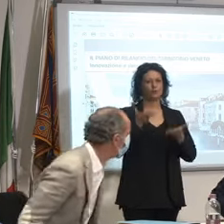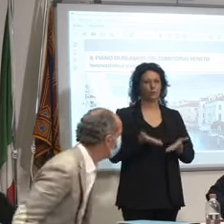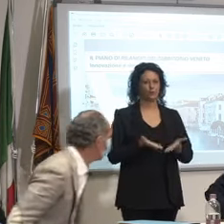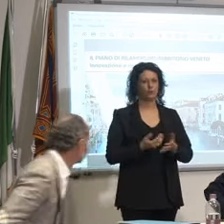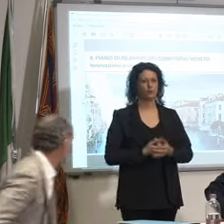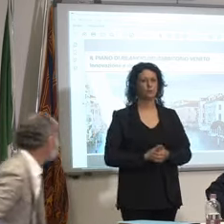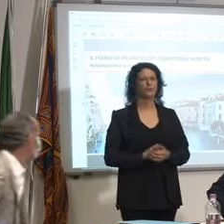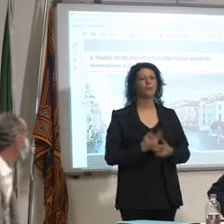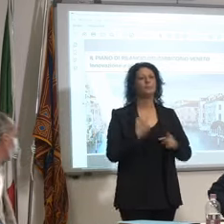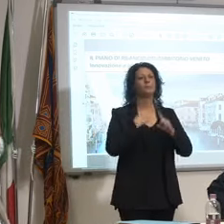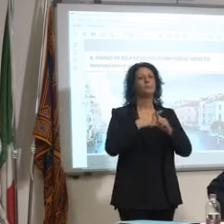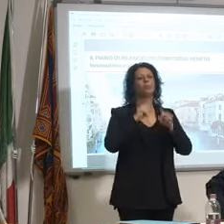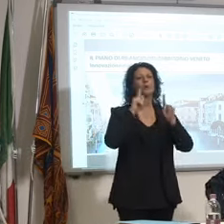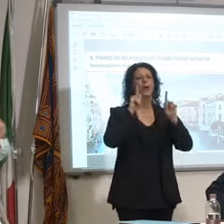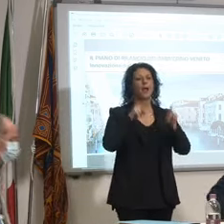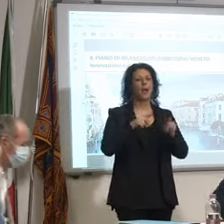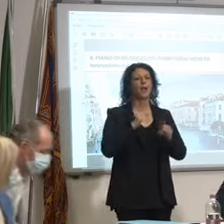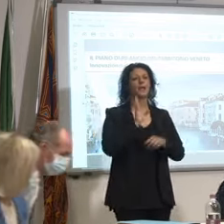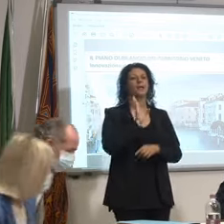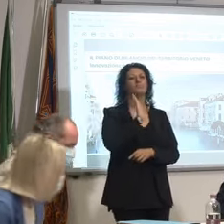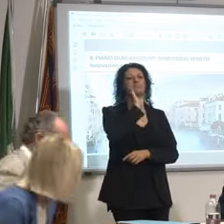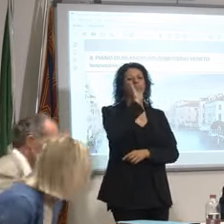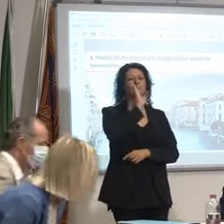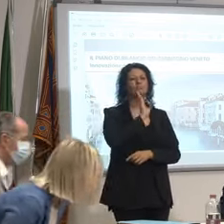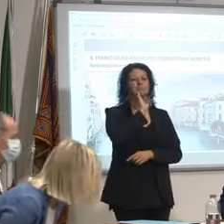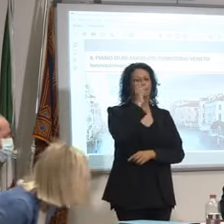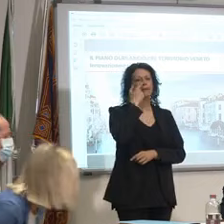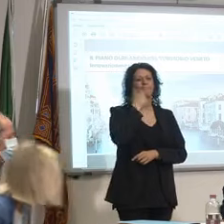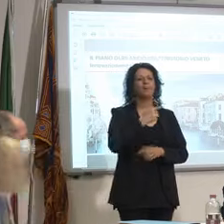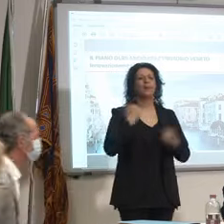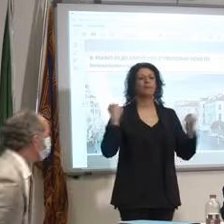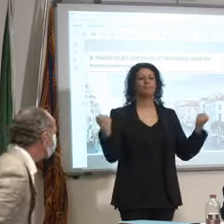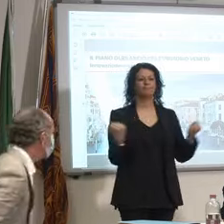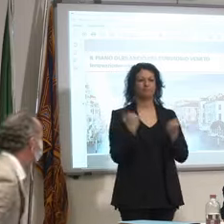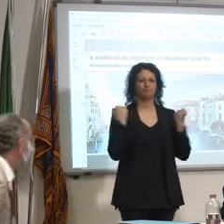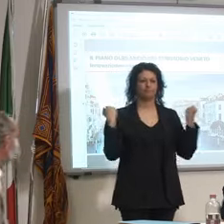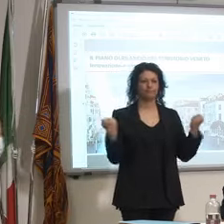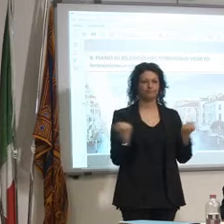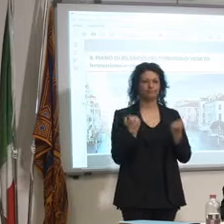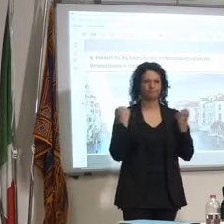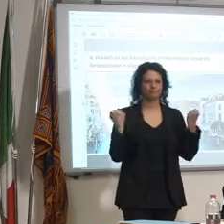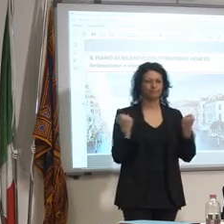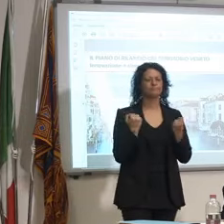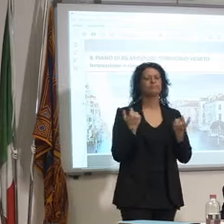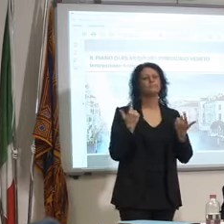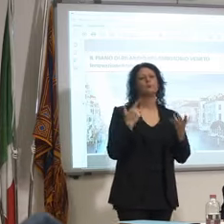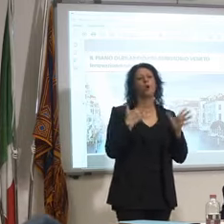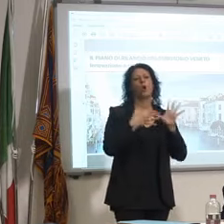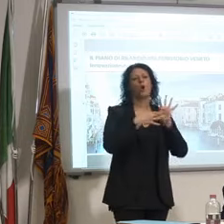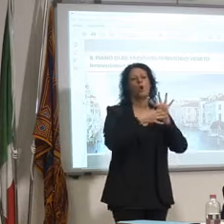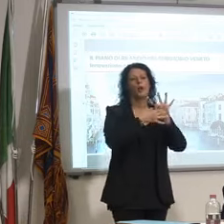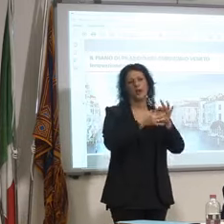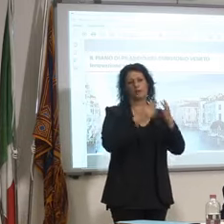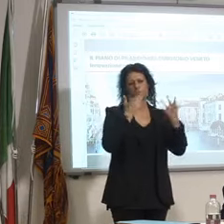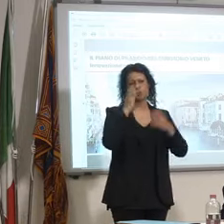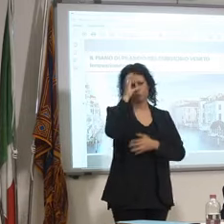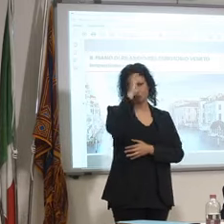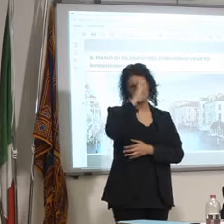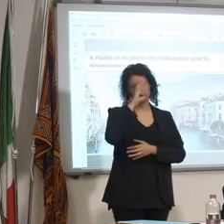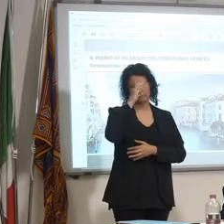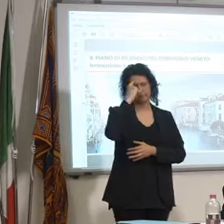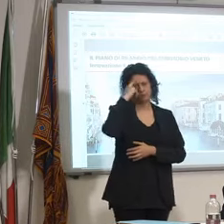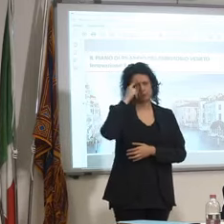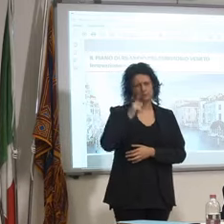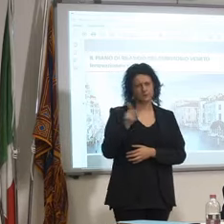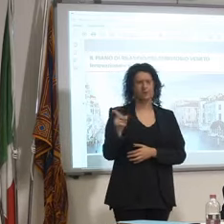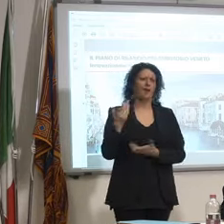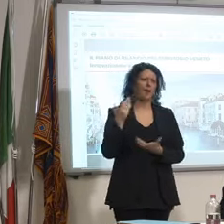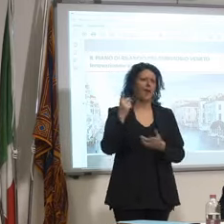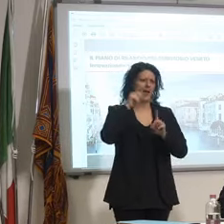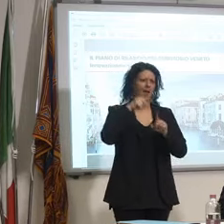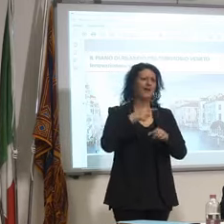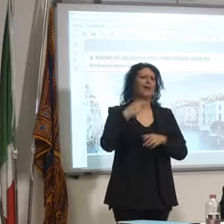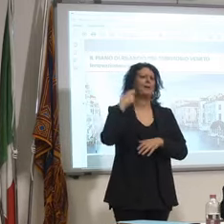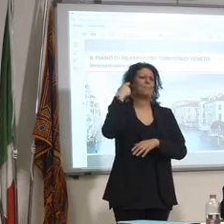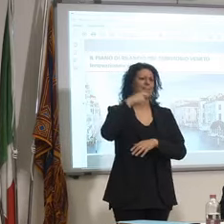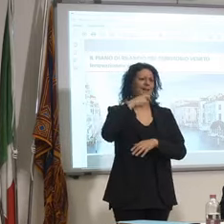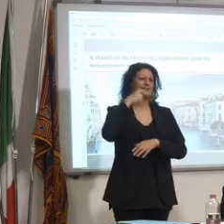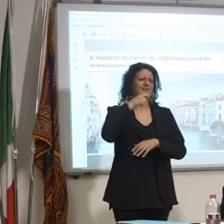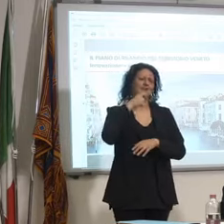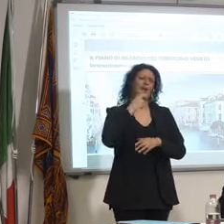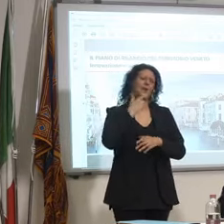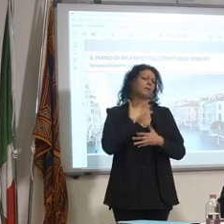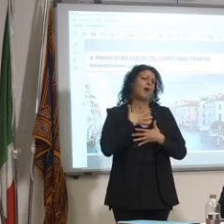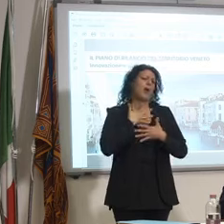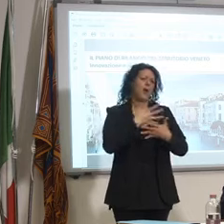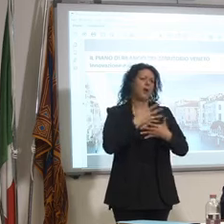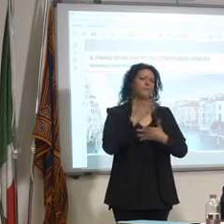i suggerimenti che ha dato su questa campagna perché come sapete il turismo ce l'ha nel cuore lo segue è stato assessore al turismo quindi turismo